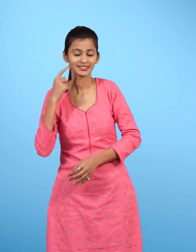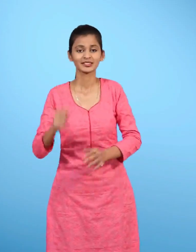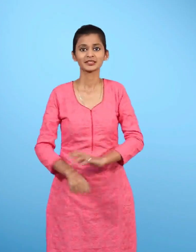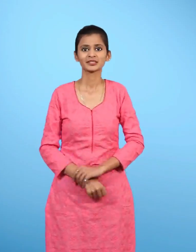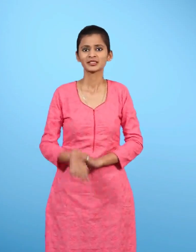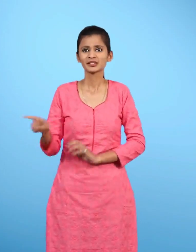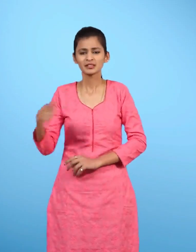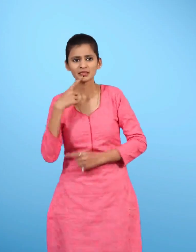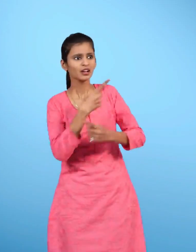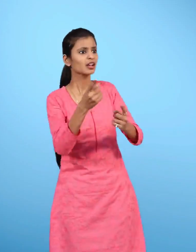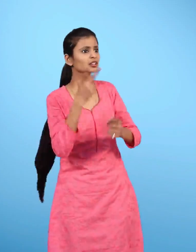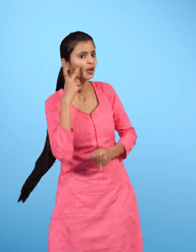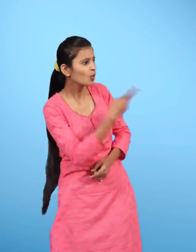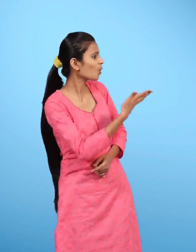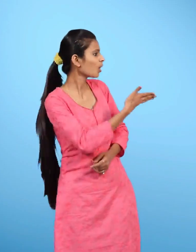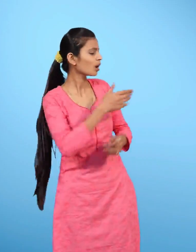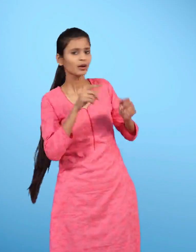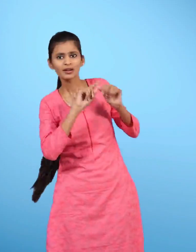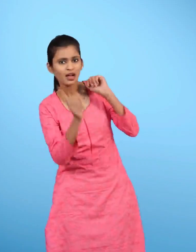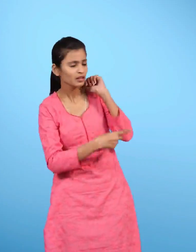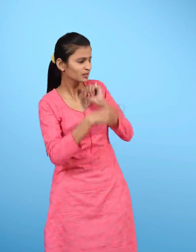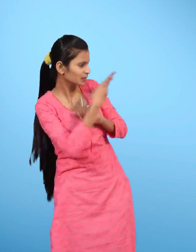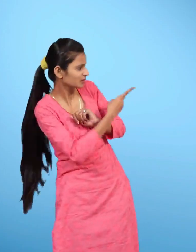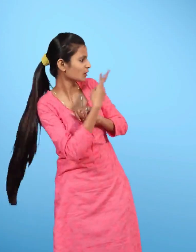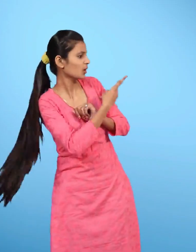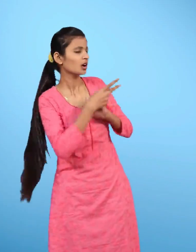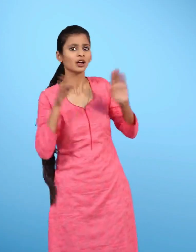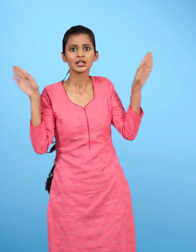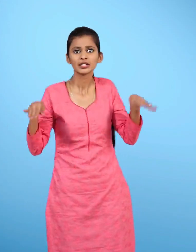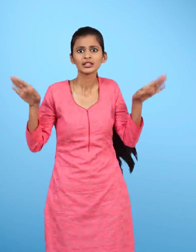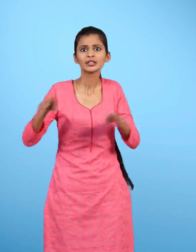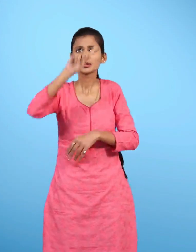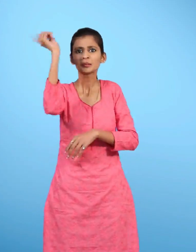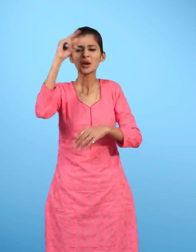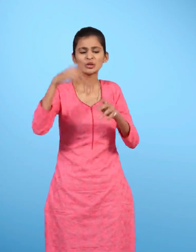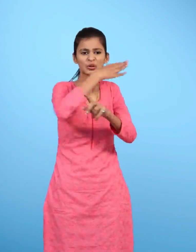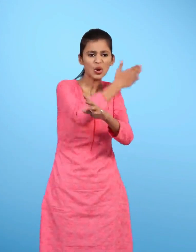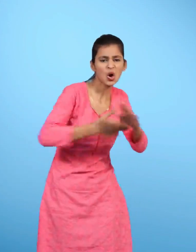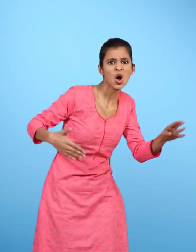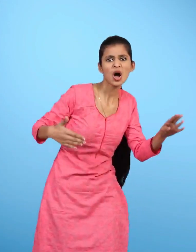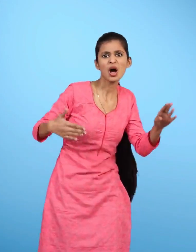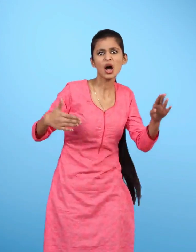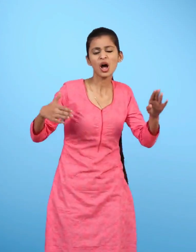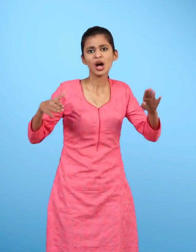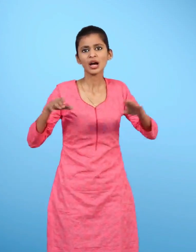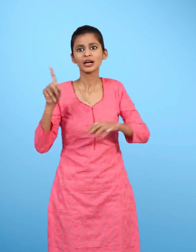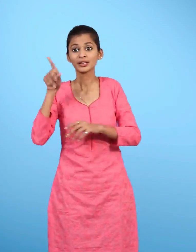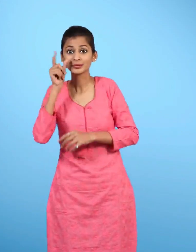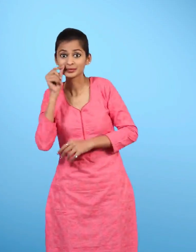देखो देखो उस कोनी में देखो चिडिया पंखे से कट गई पीटर जट